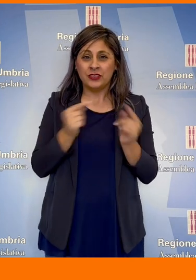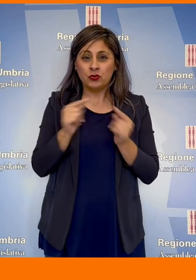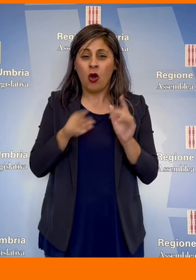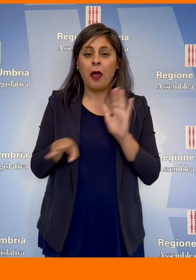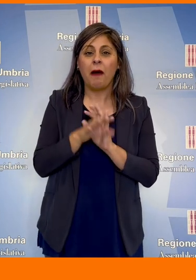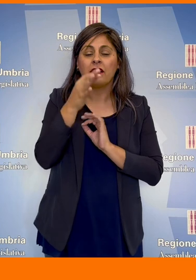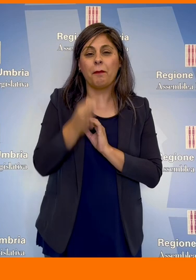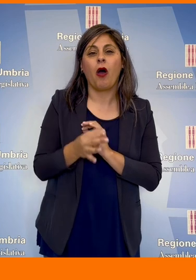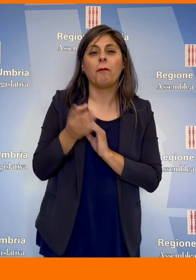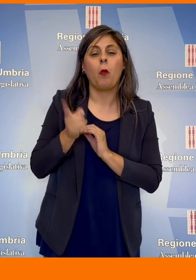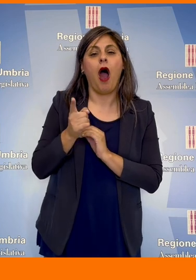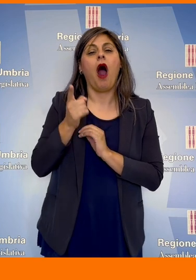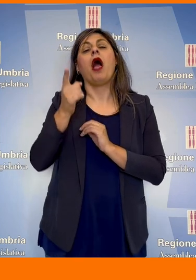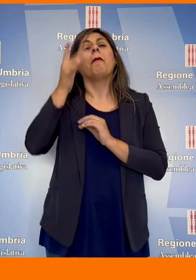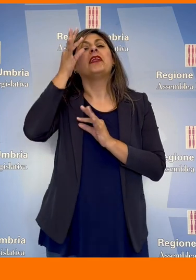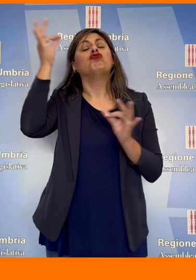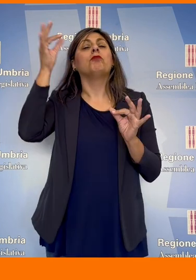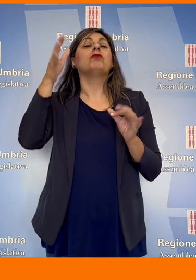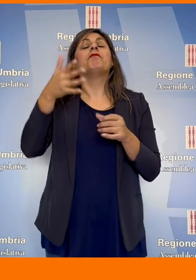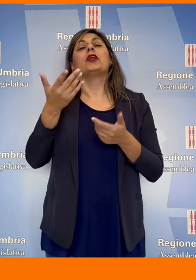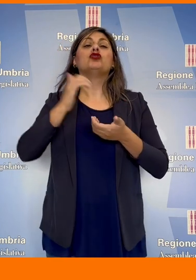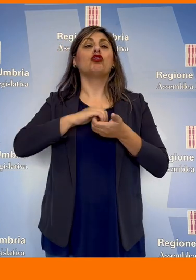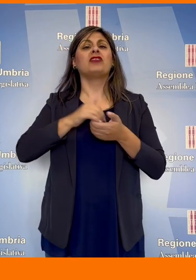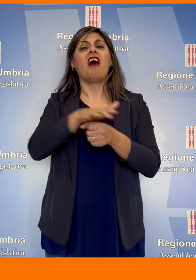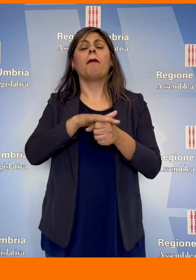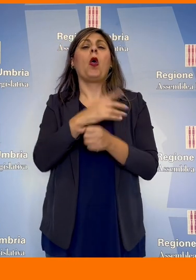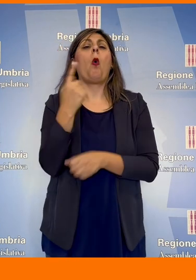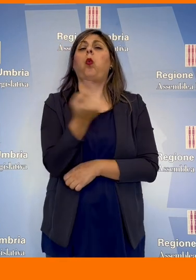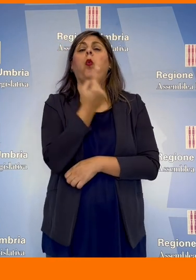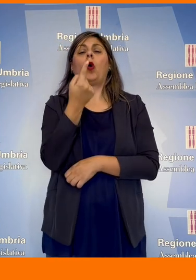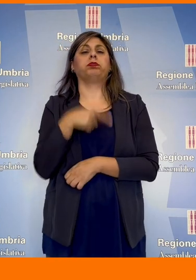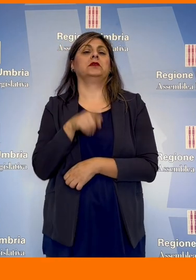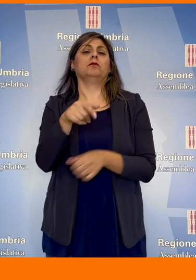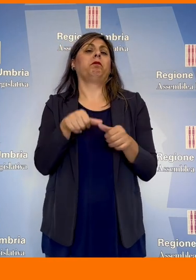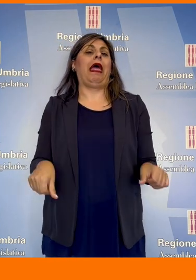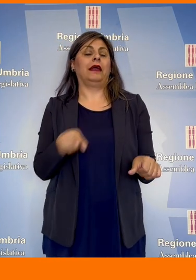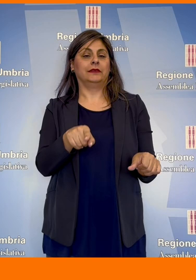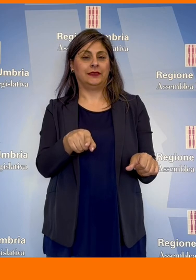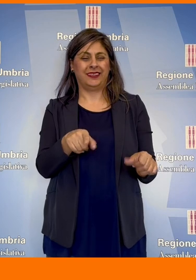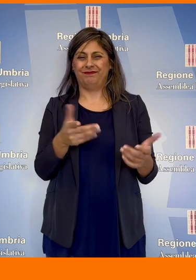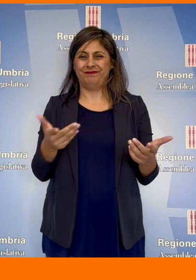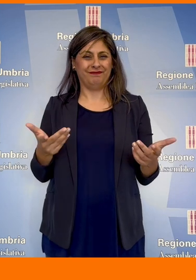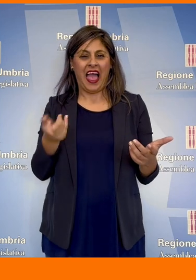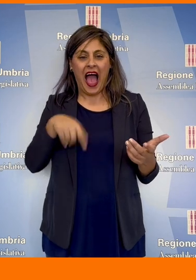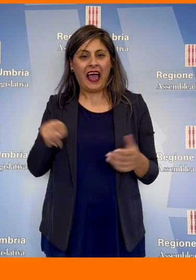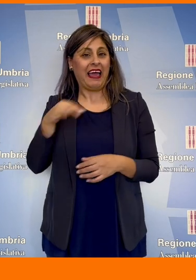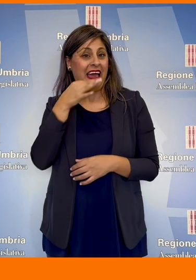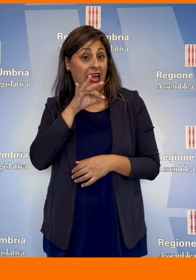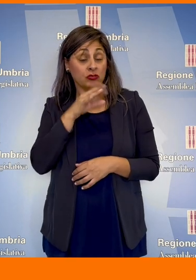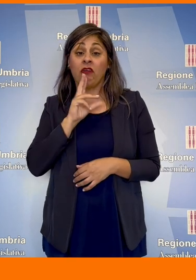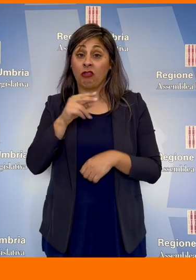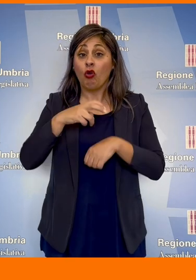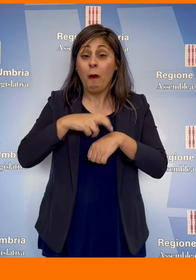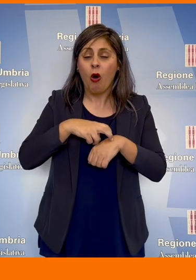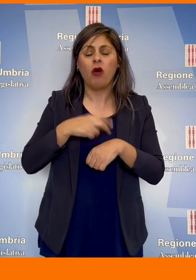presupposto e dall'assunto che la società oggi sia ancora basata su un solo tipo di famiglia. E allora, anche nella relazione, ha